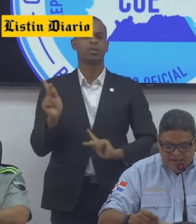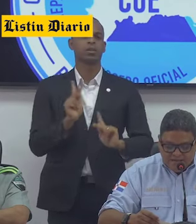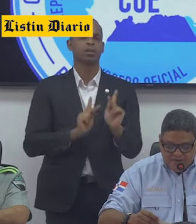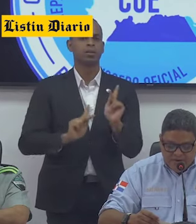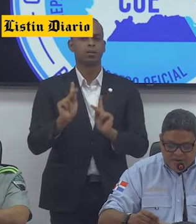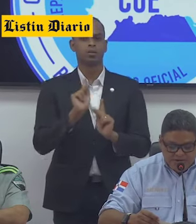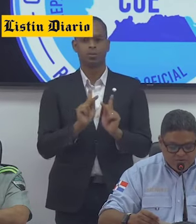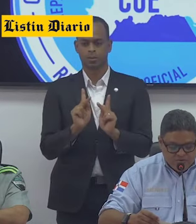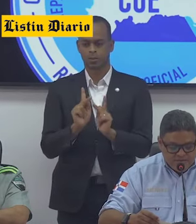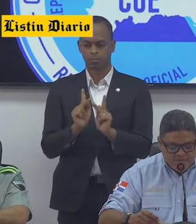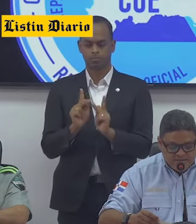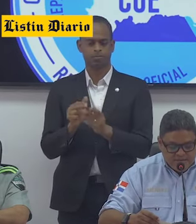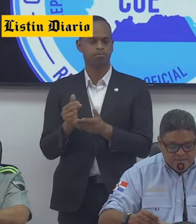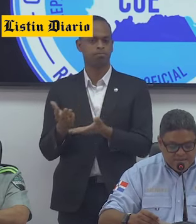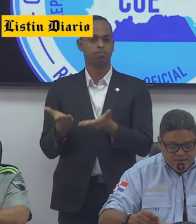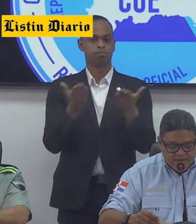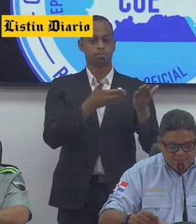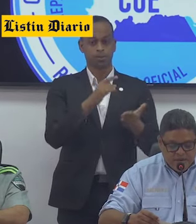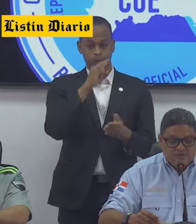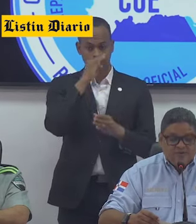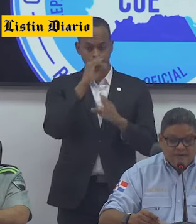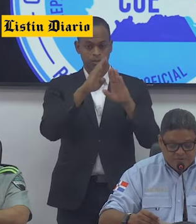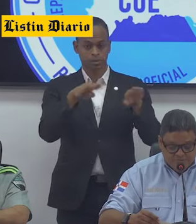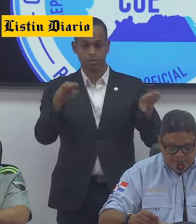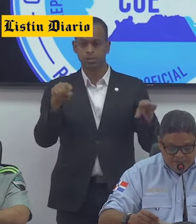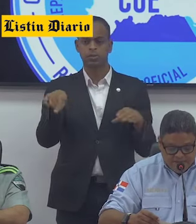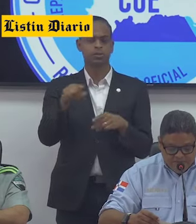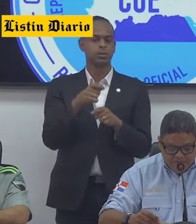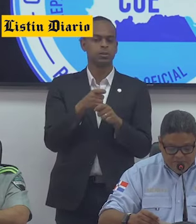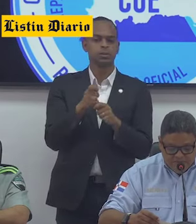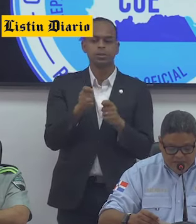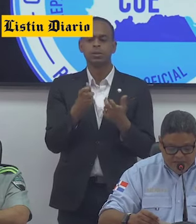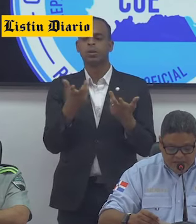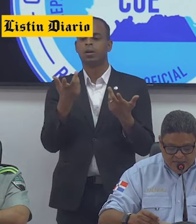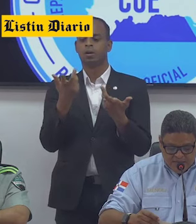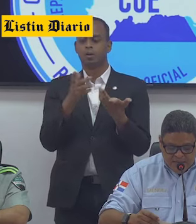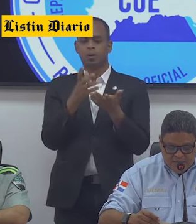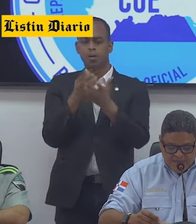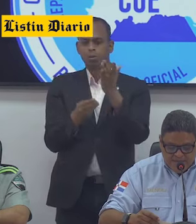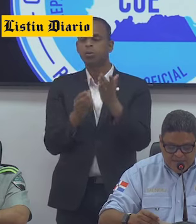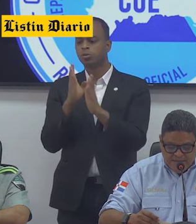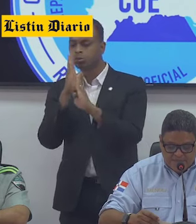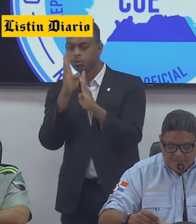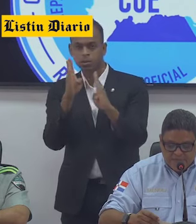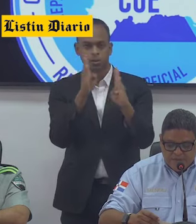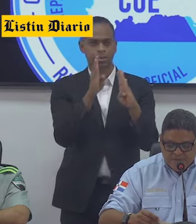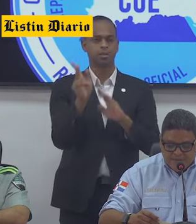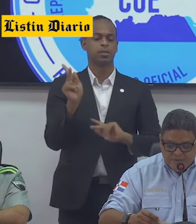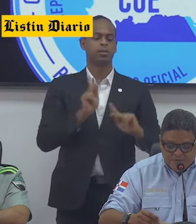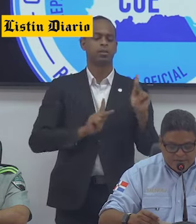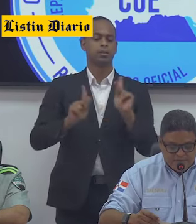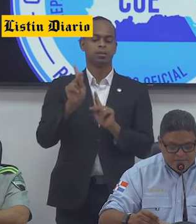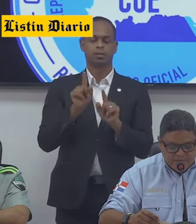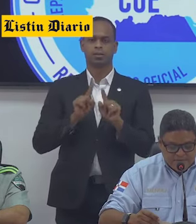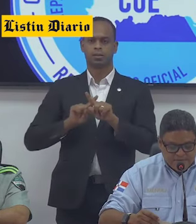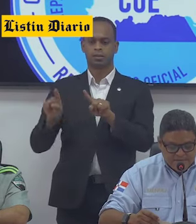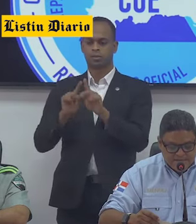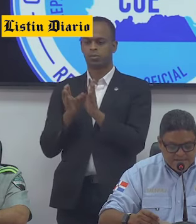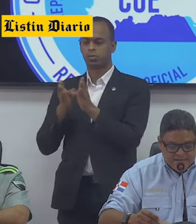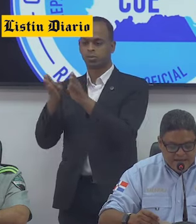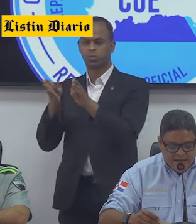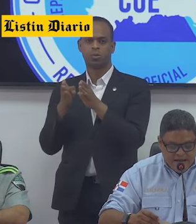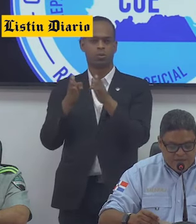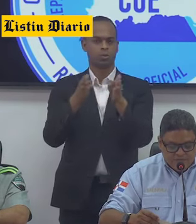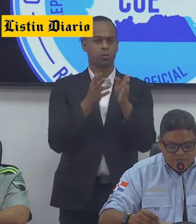atención a niños, niñas y extraviados y o lesionados, y atención a ciudadanos que se han desplazado por las diferentes